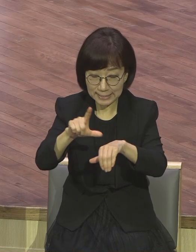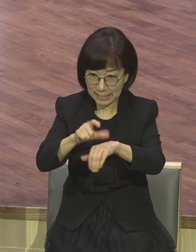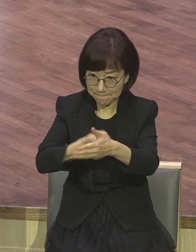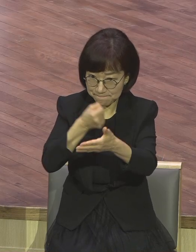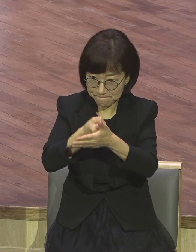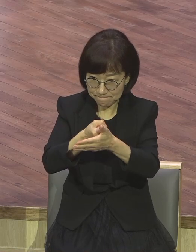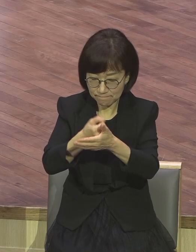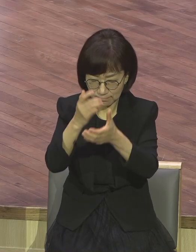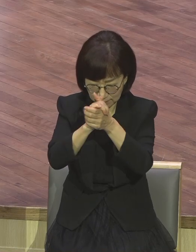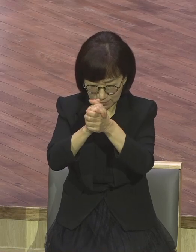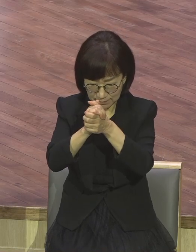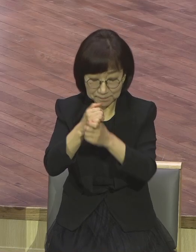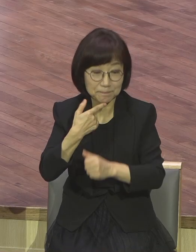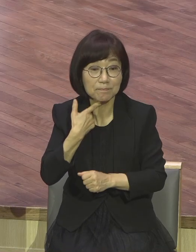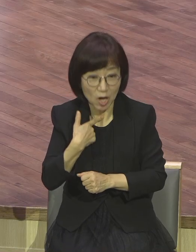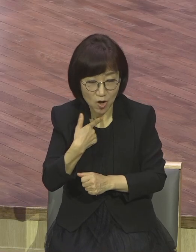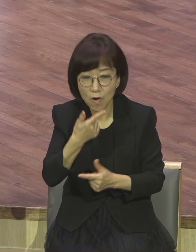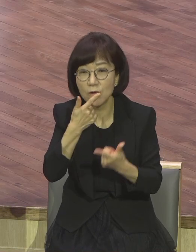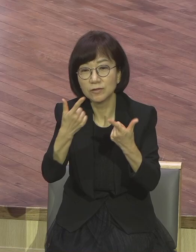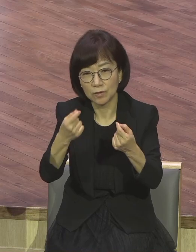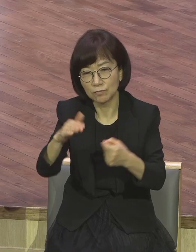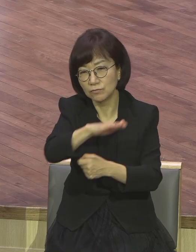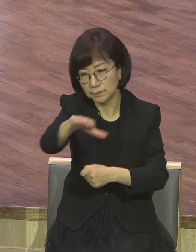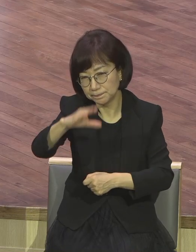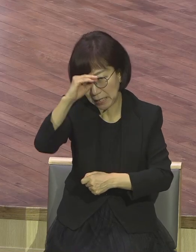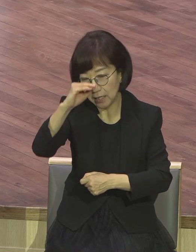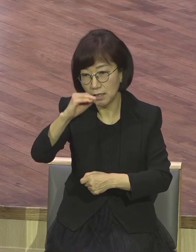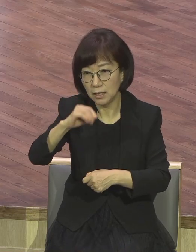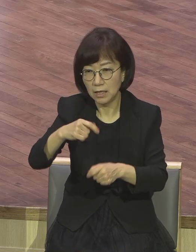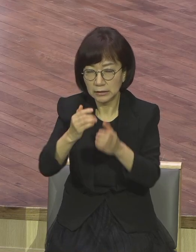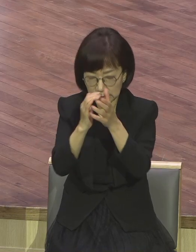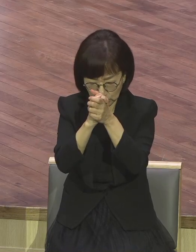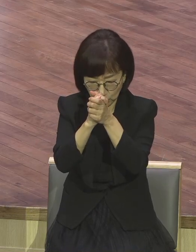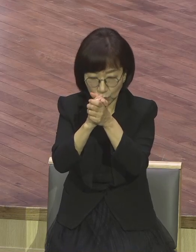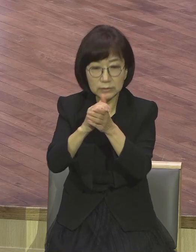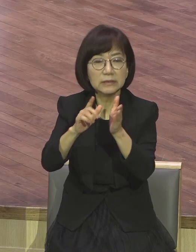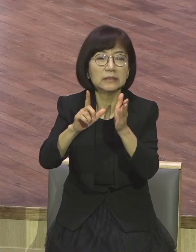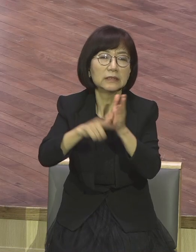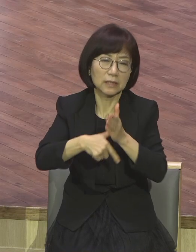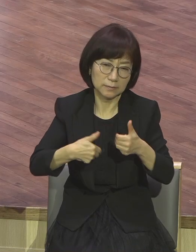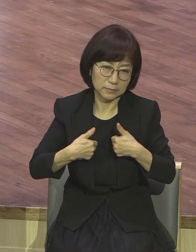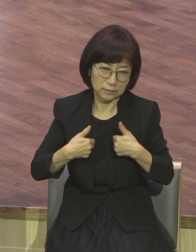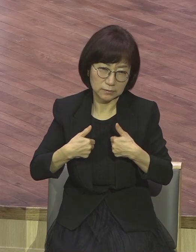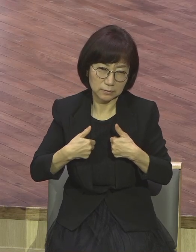기도하지요. 무시로 기도를 생활 속에 하지만 하나님 앞에 딱 시간을 정해놓고 기도하는 게 중요해요.